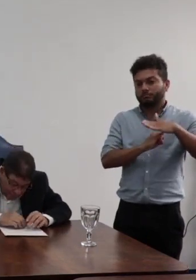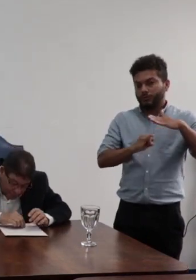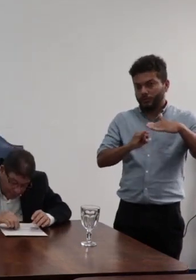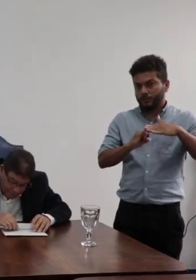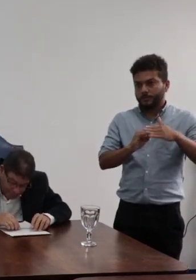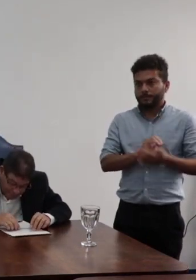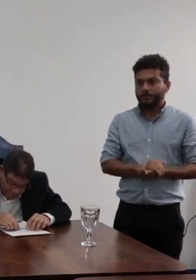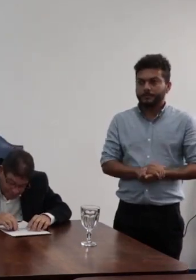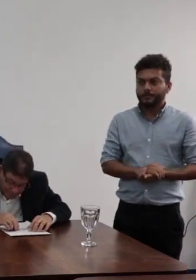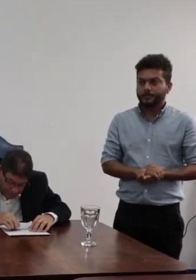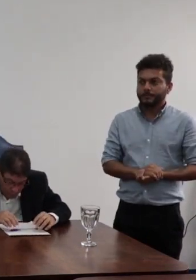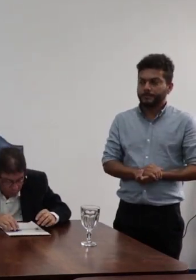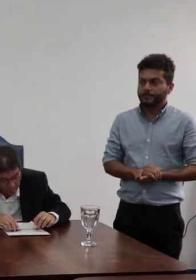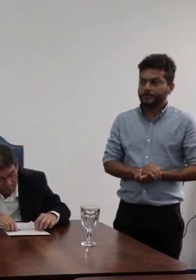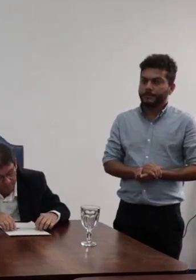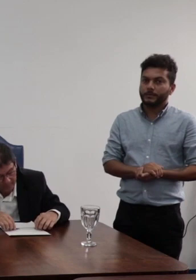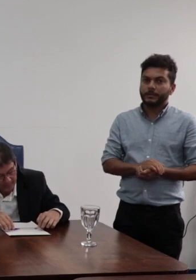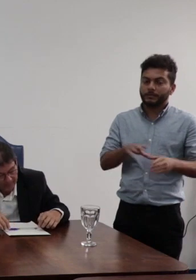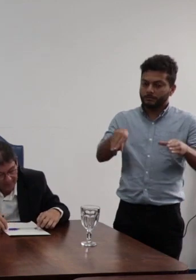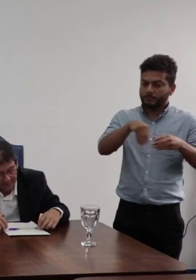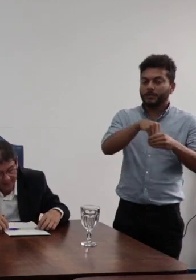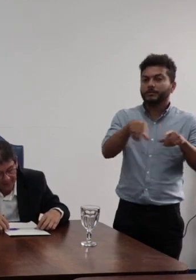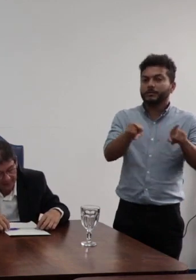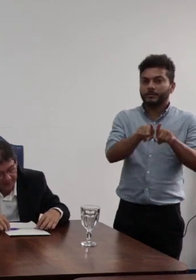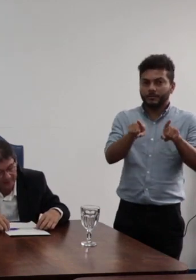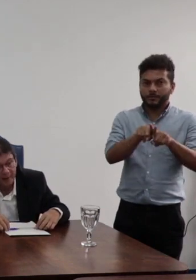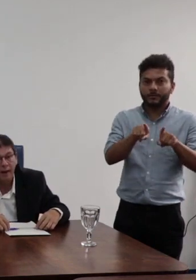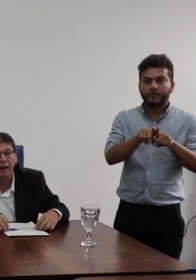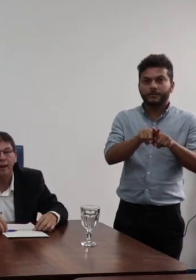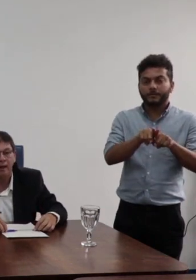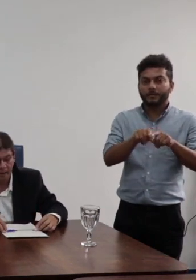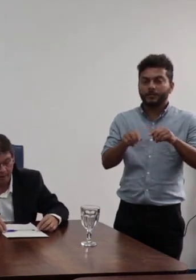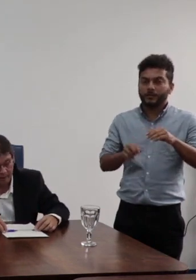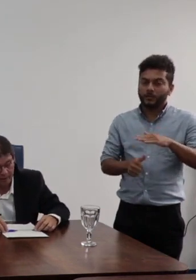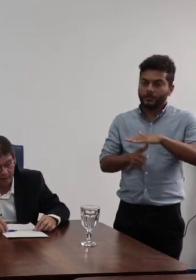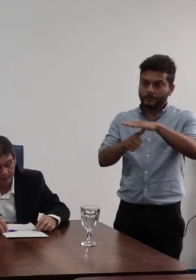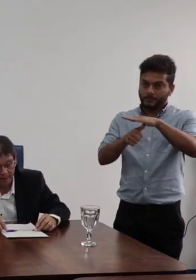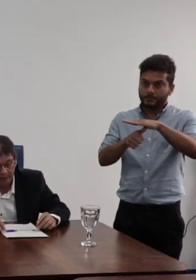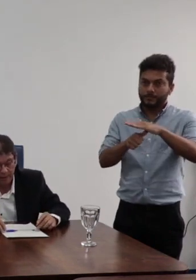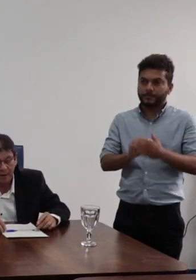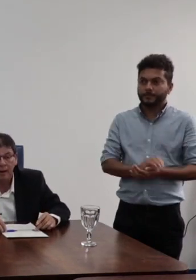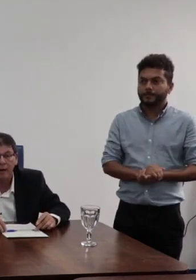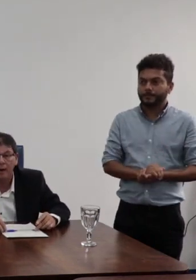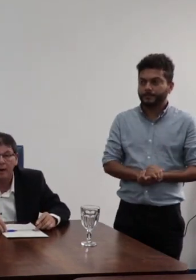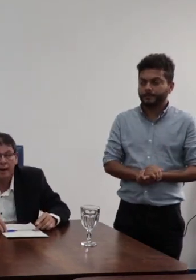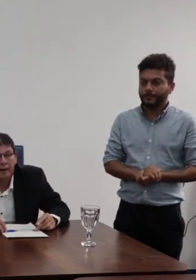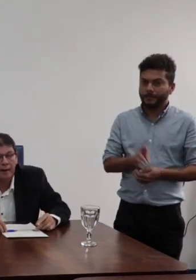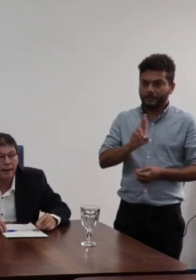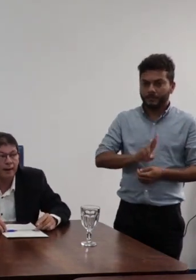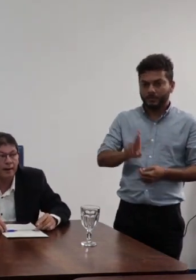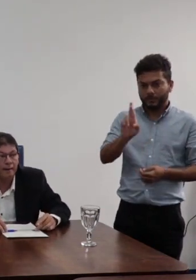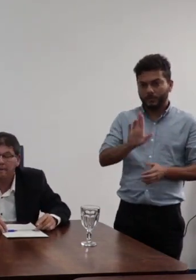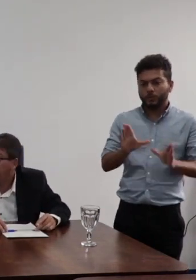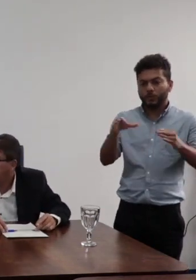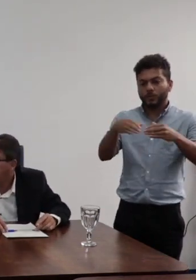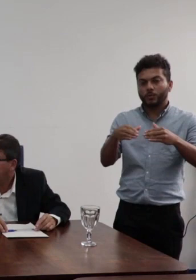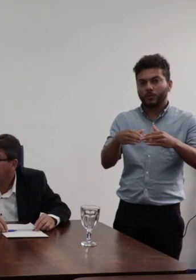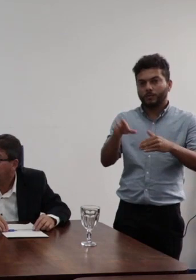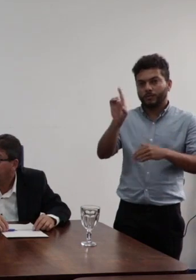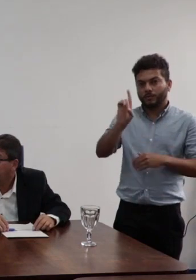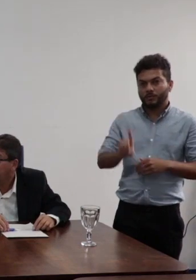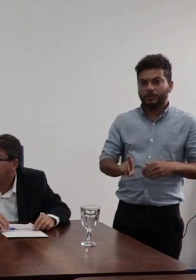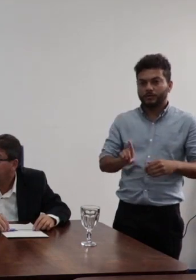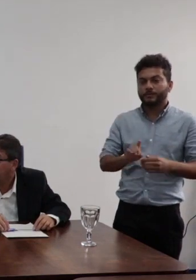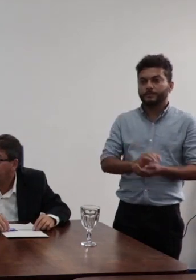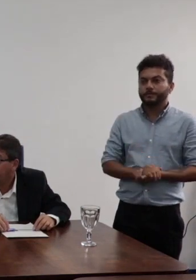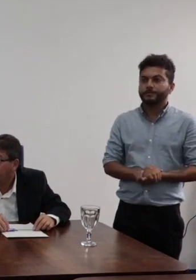o magnífico reitor, representante do fórum de diretores, professor Jacques e